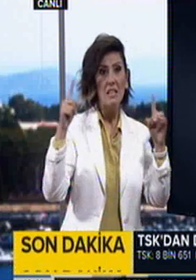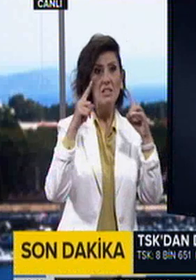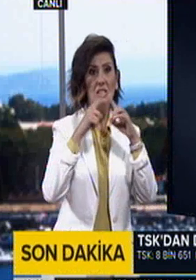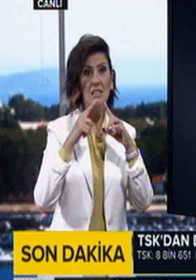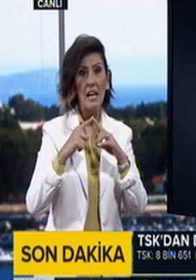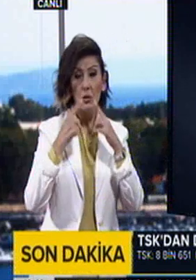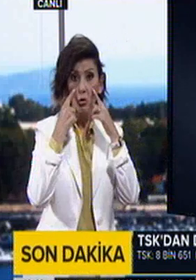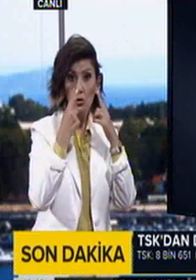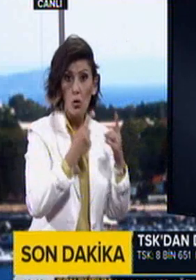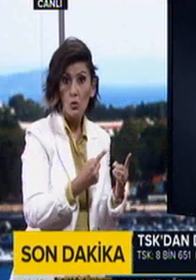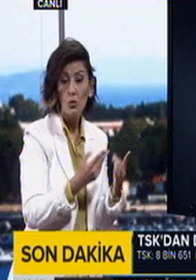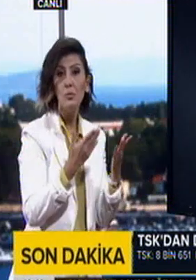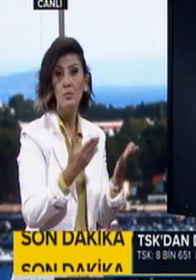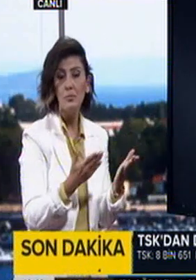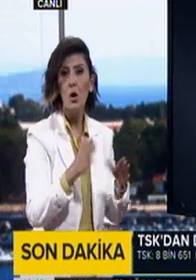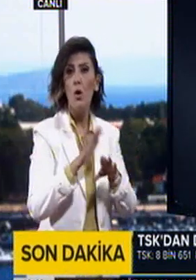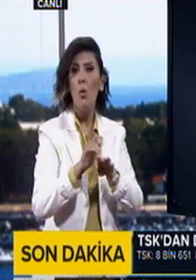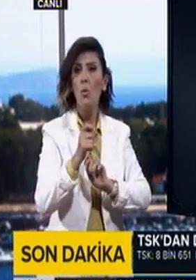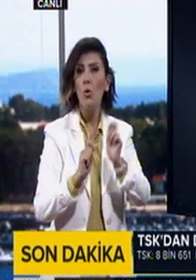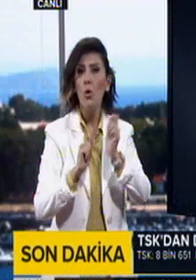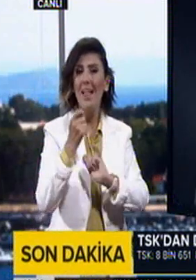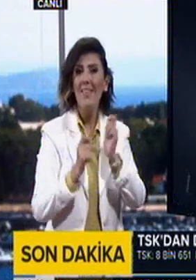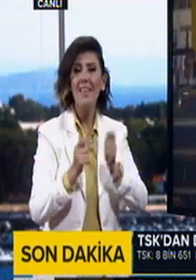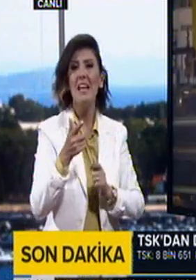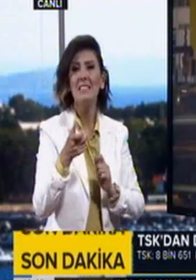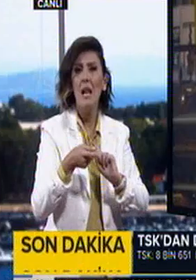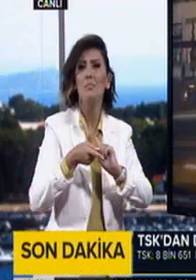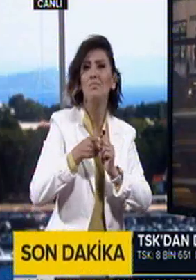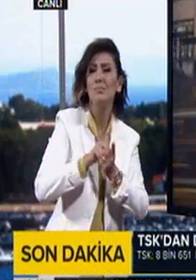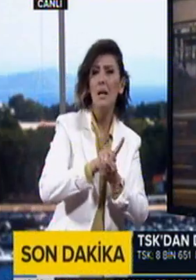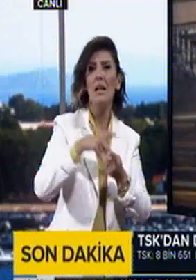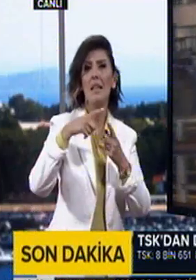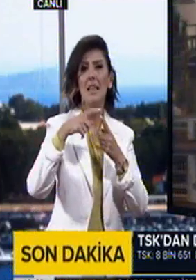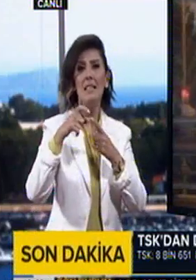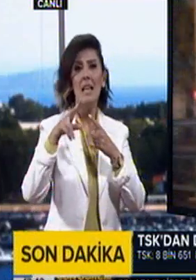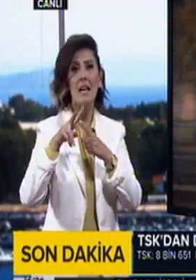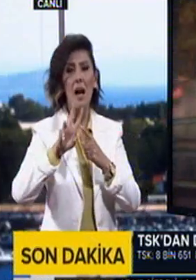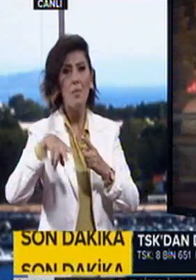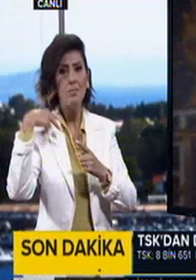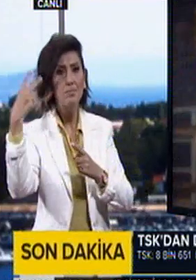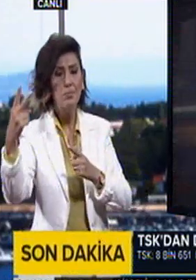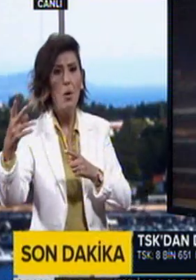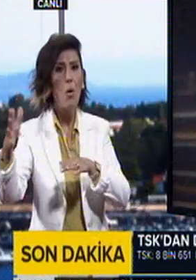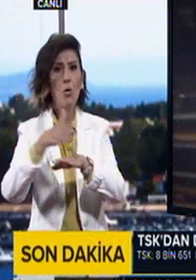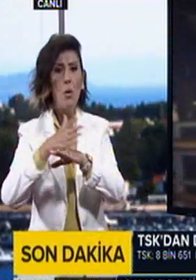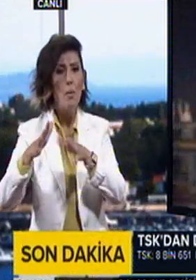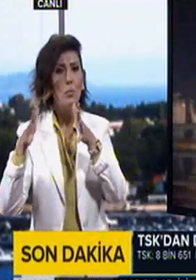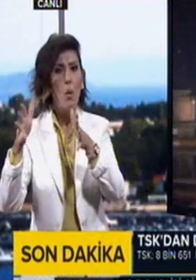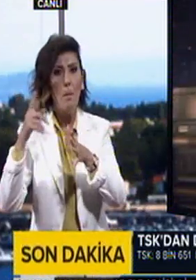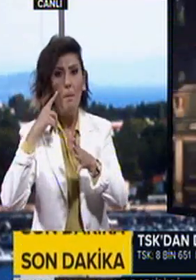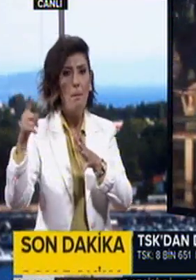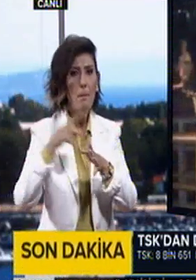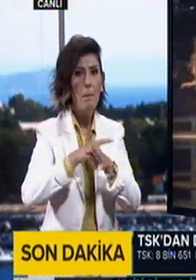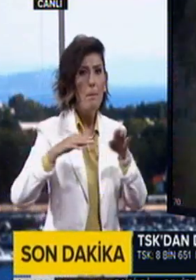görülmektedir. Kullanılan harp silah araç malzemelerinin TSK toplam mevcuduna oranı demiş ve burada yine